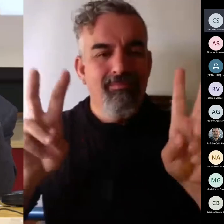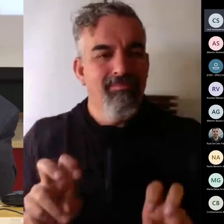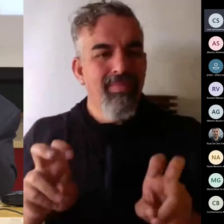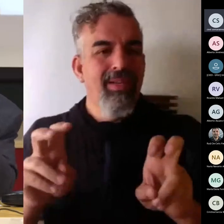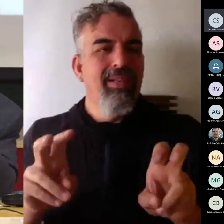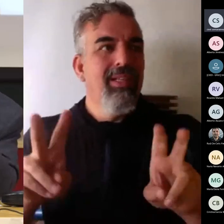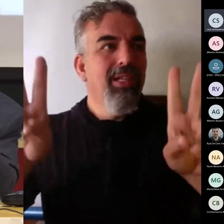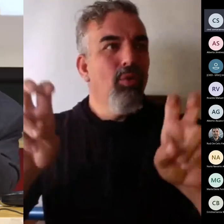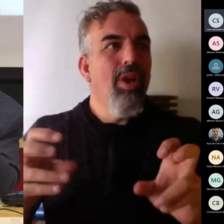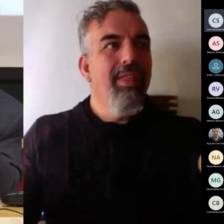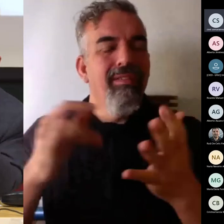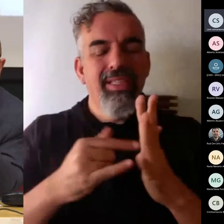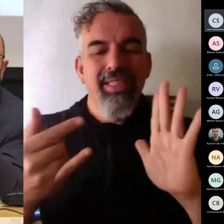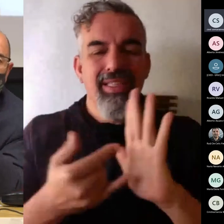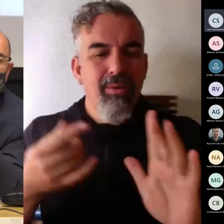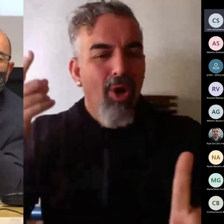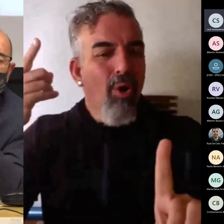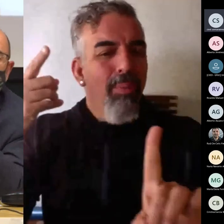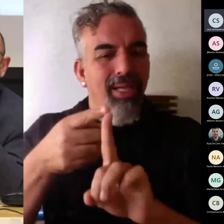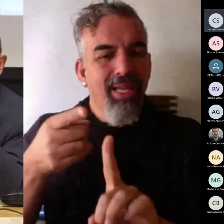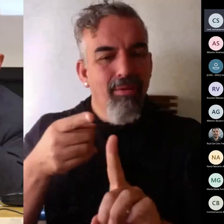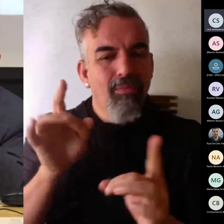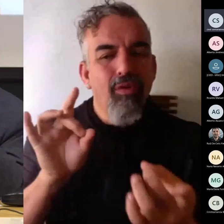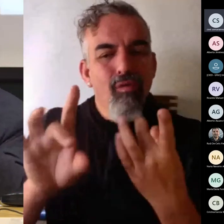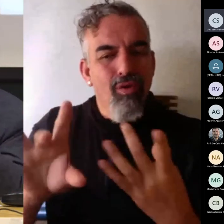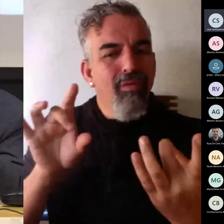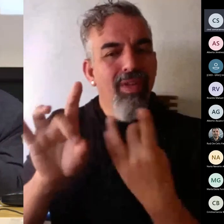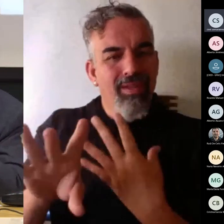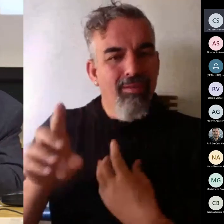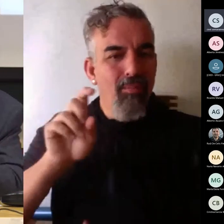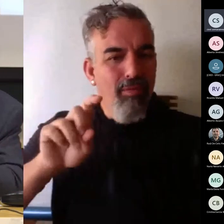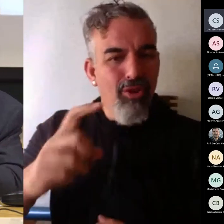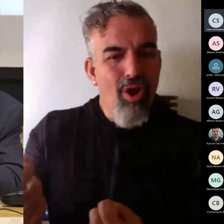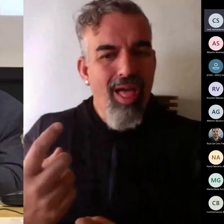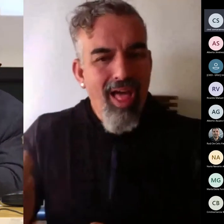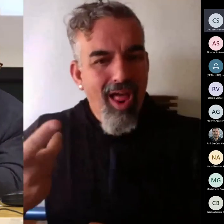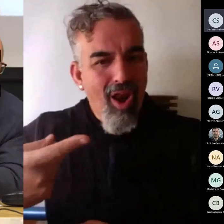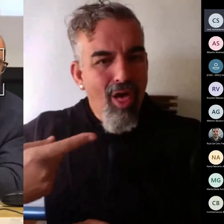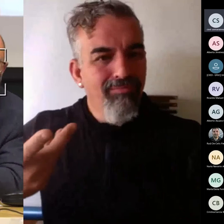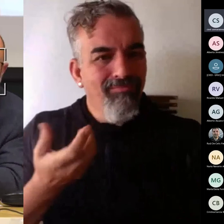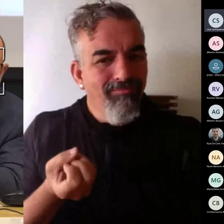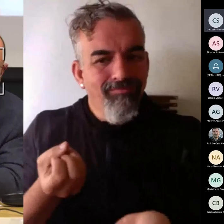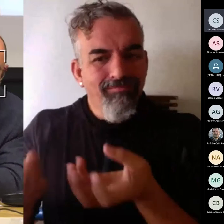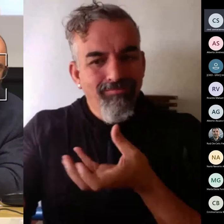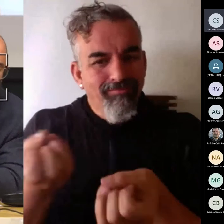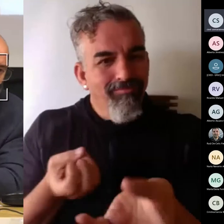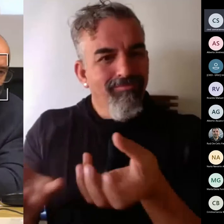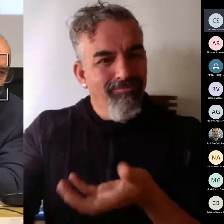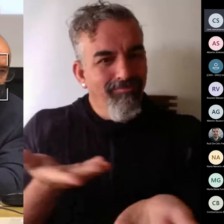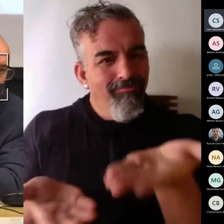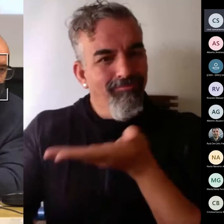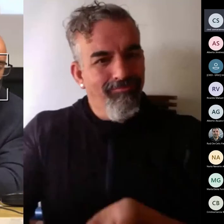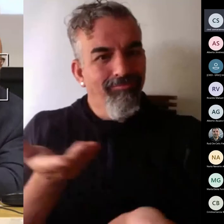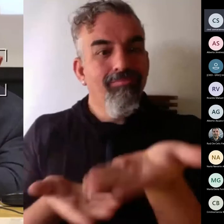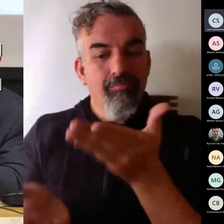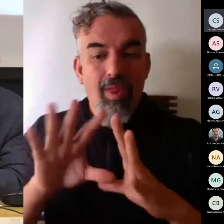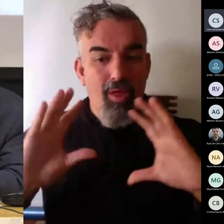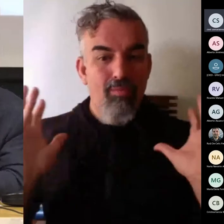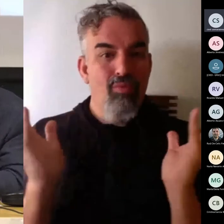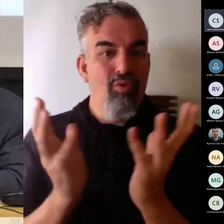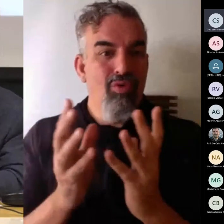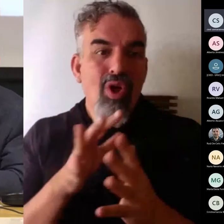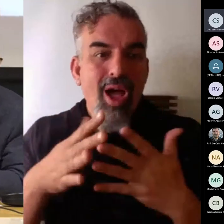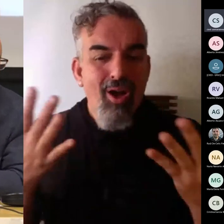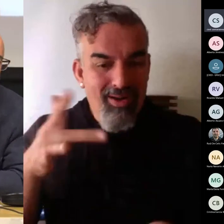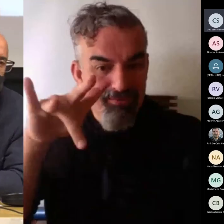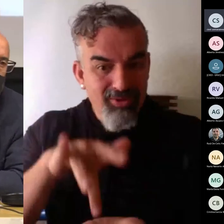agrupando esa retroalimentación puede llegar a momento si en este mundo de certificados que vivimos esto certificar un ejemplo